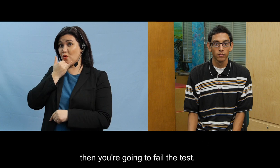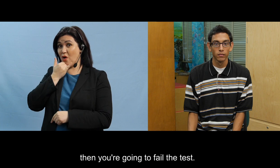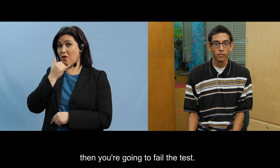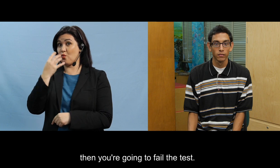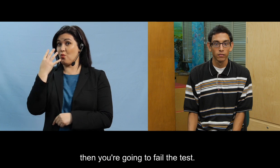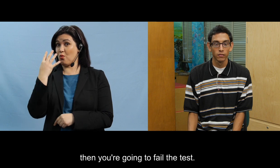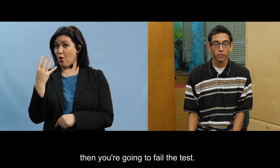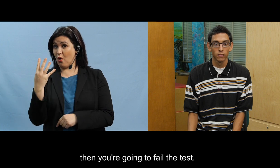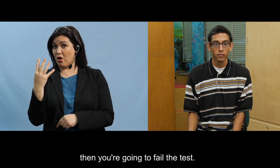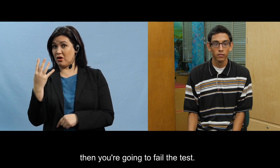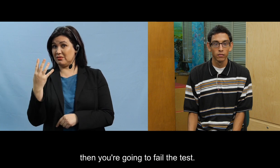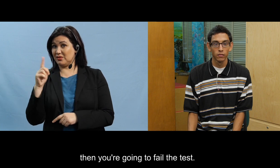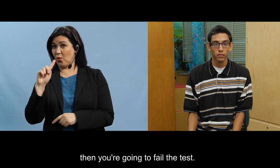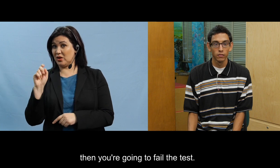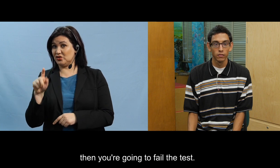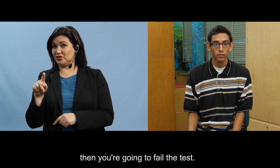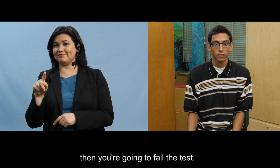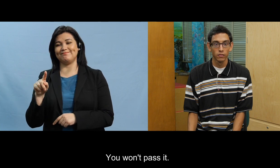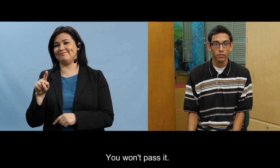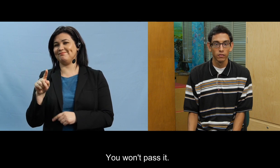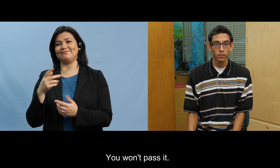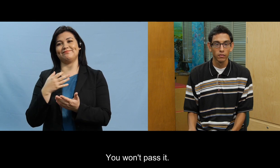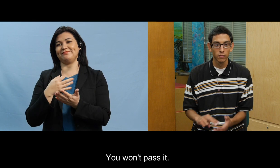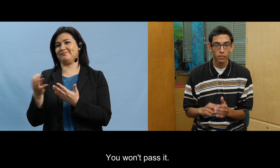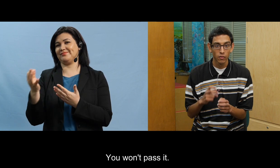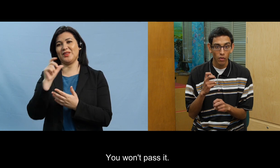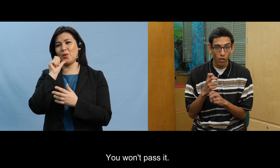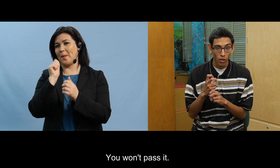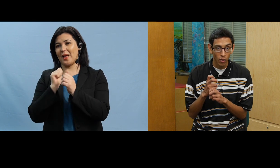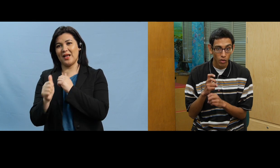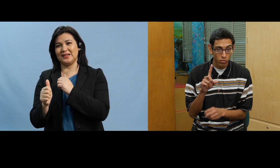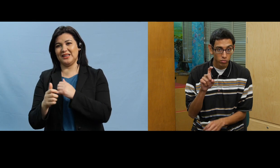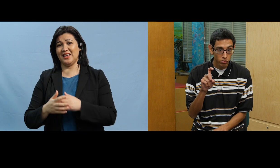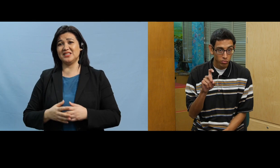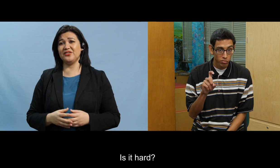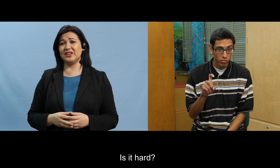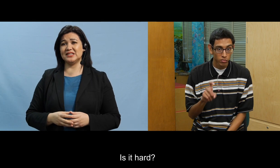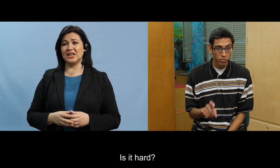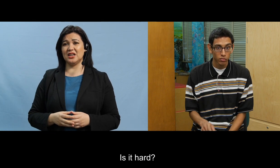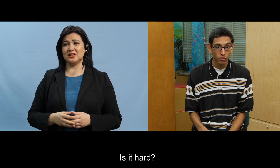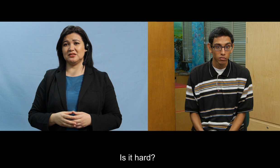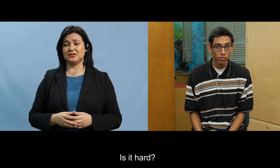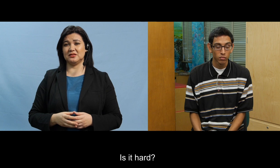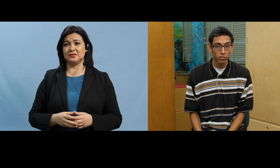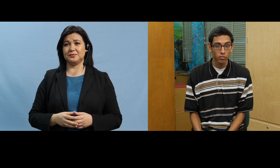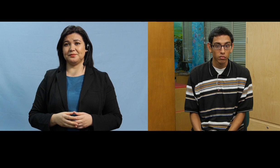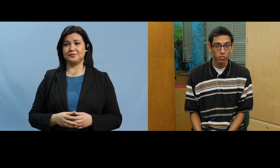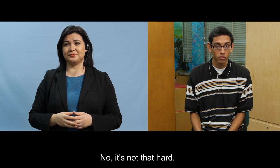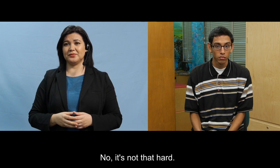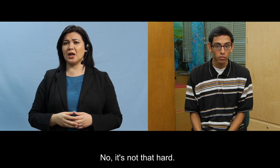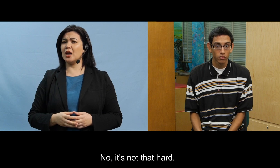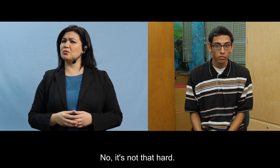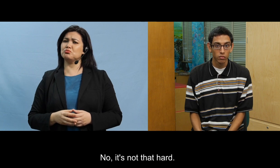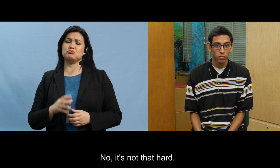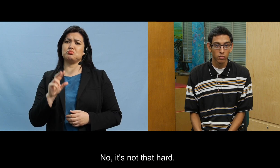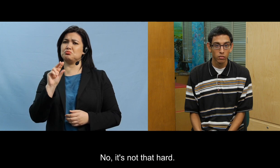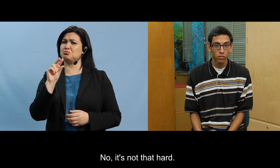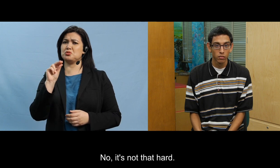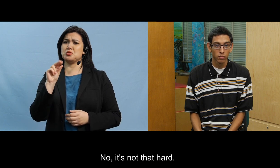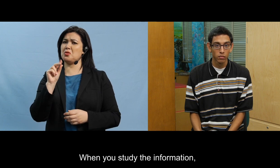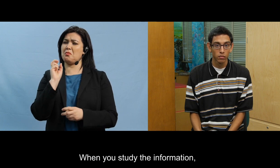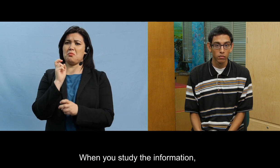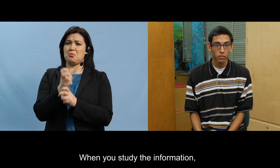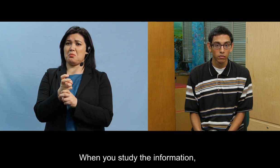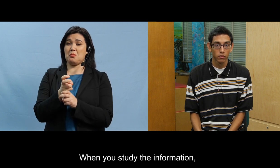entonces vas a fallar el examen no lo vas a pasar y es difícil no no es tan difícil